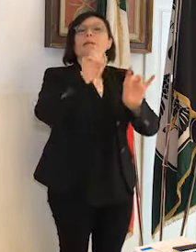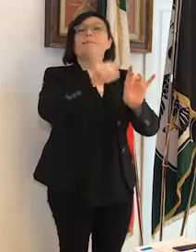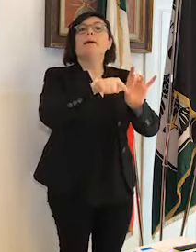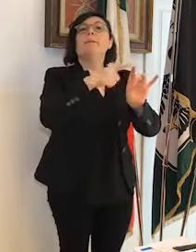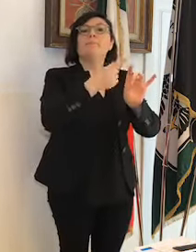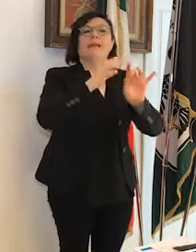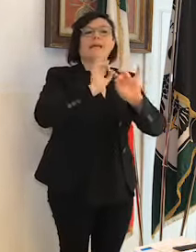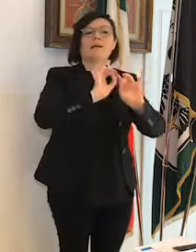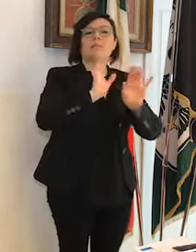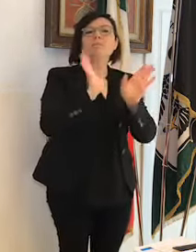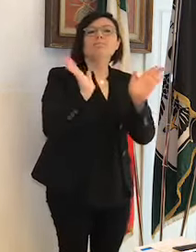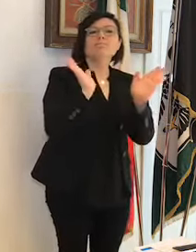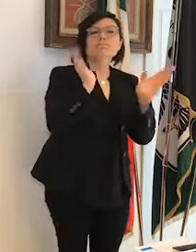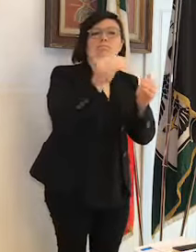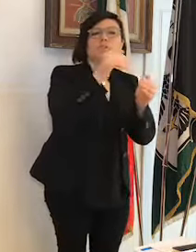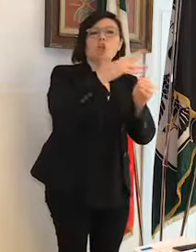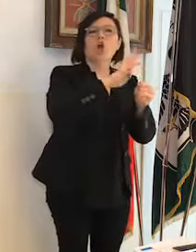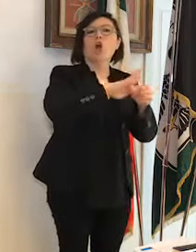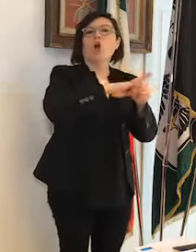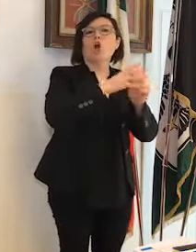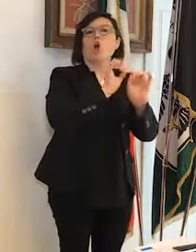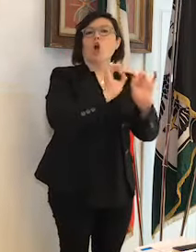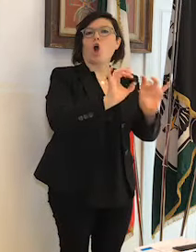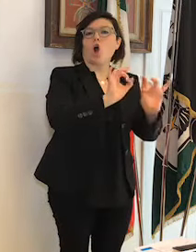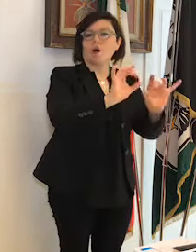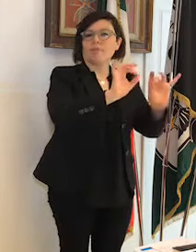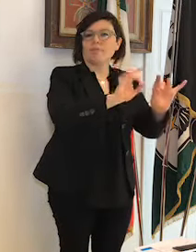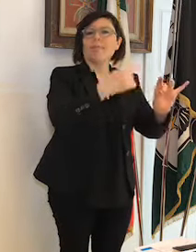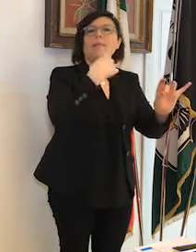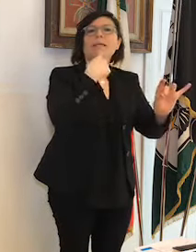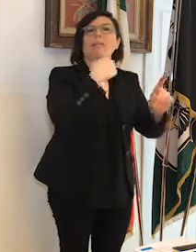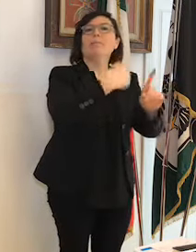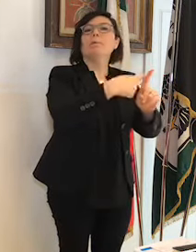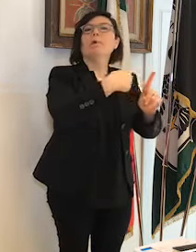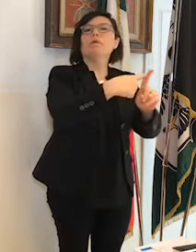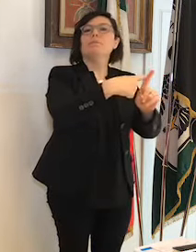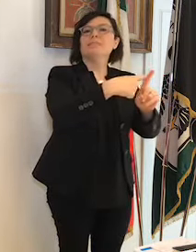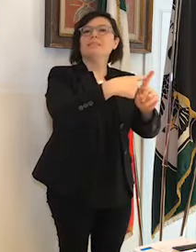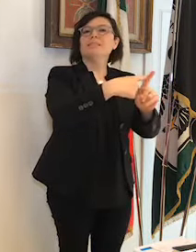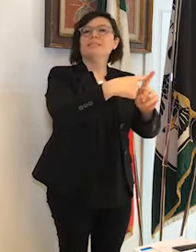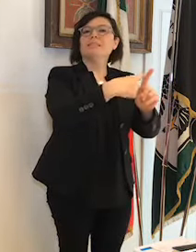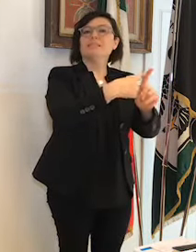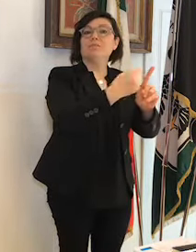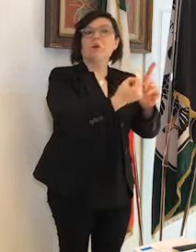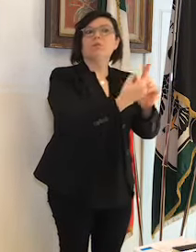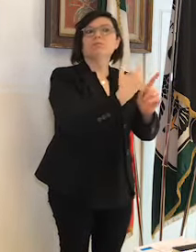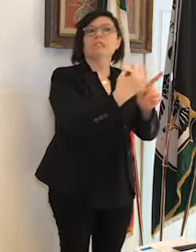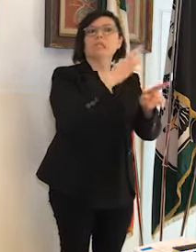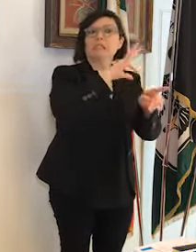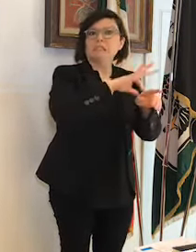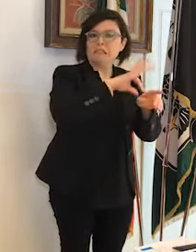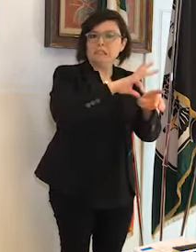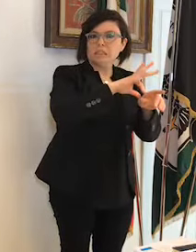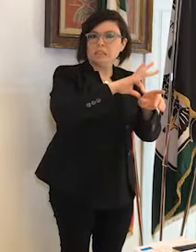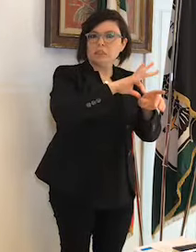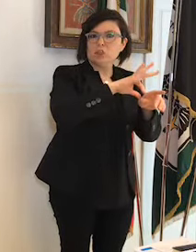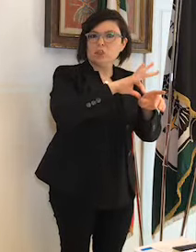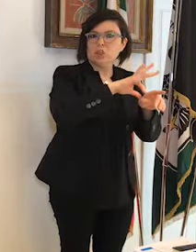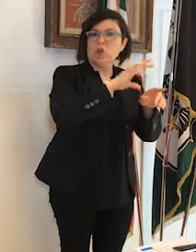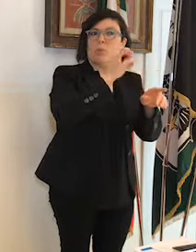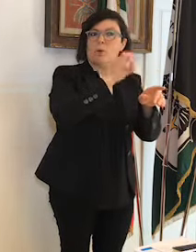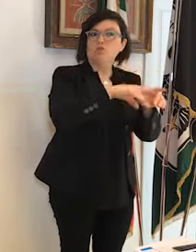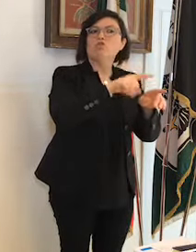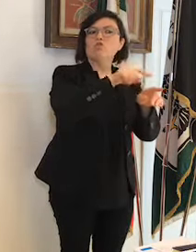Covid, cioè per i malati che non, per i positivi Covid con sintomi che non hanno bisogno di